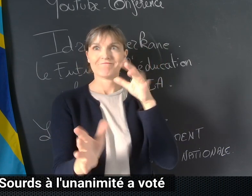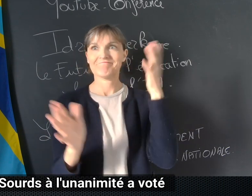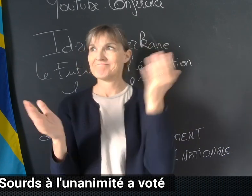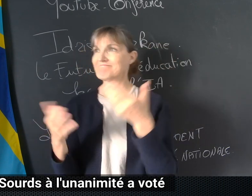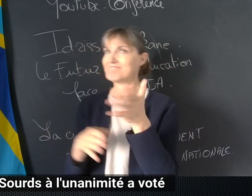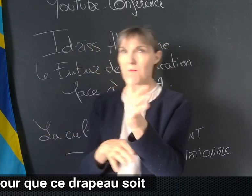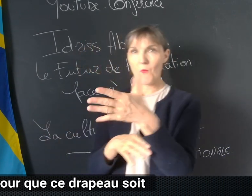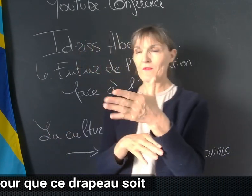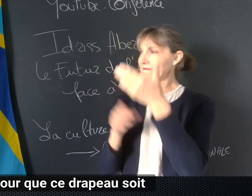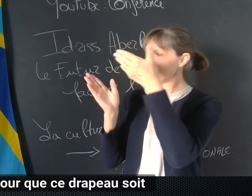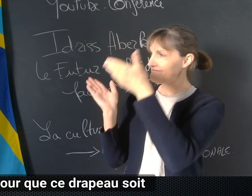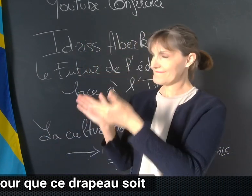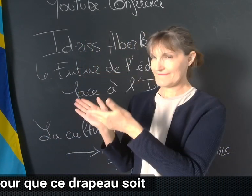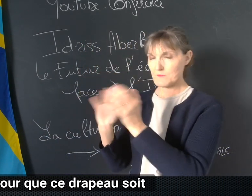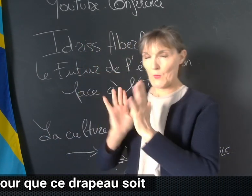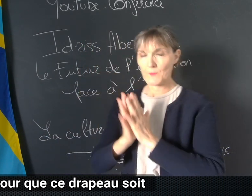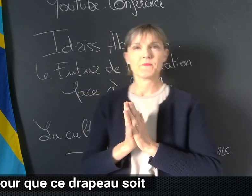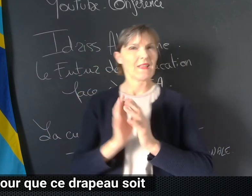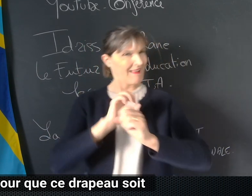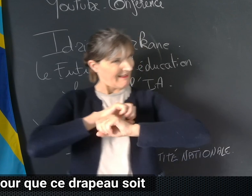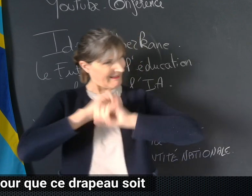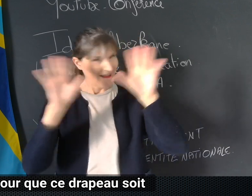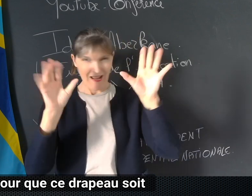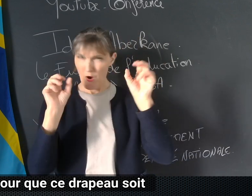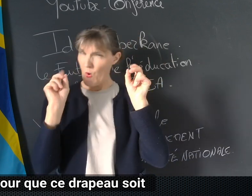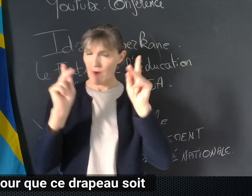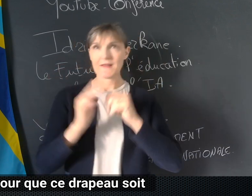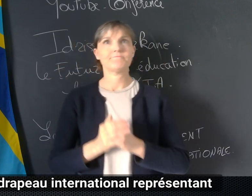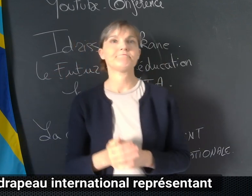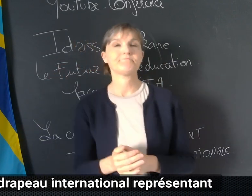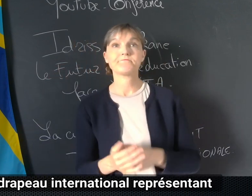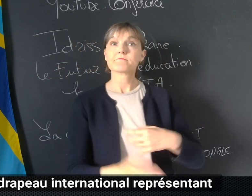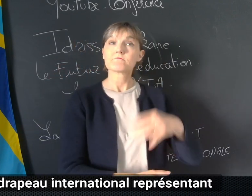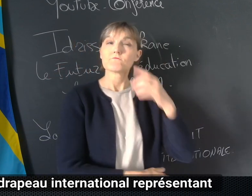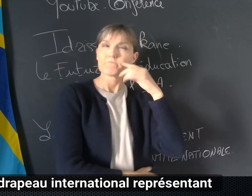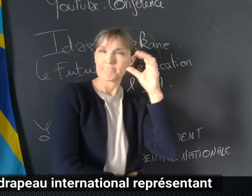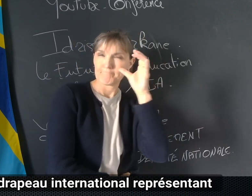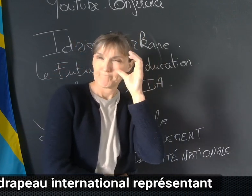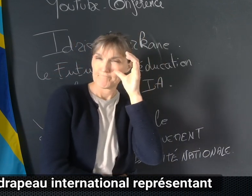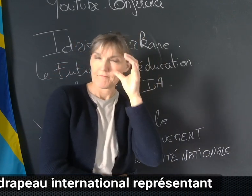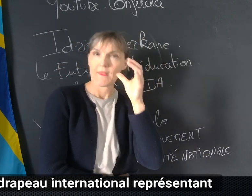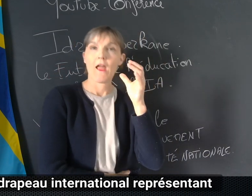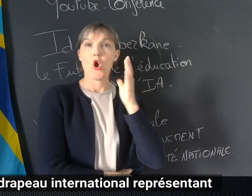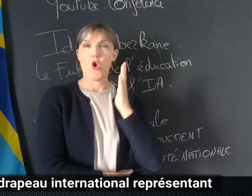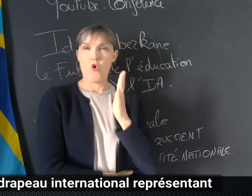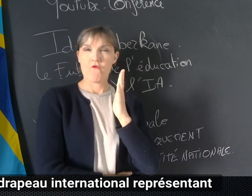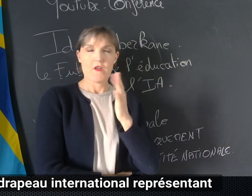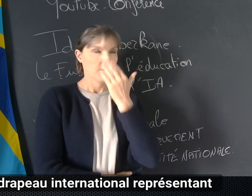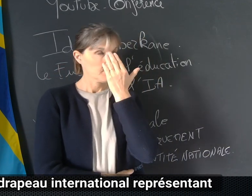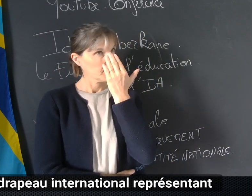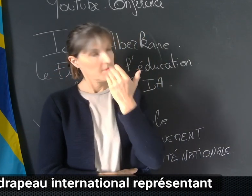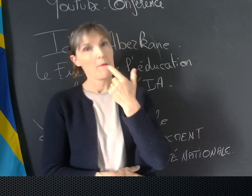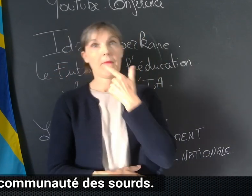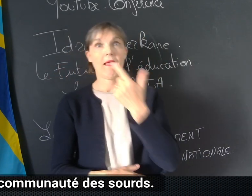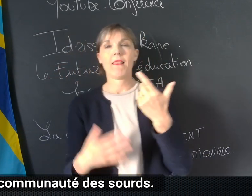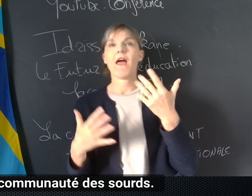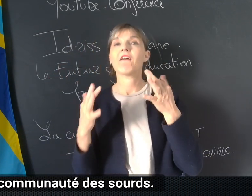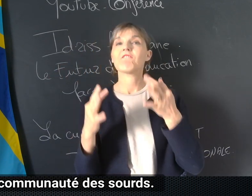a voté pour que ce drapeau soit élu comme drapeau international représentant la communauté des